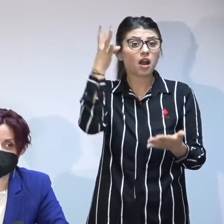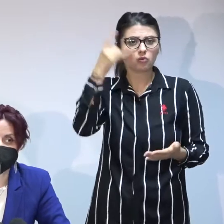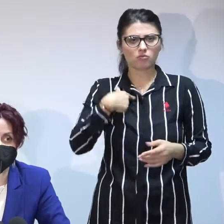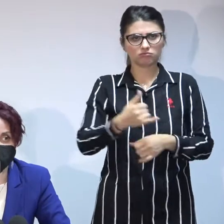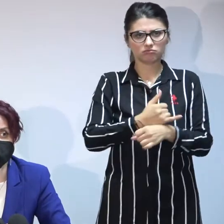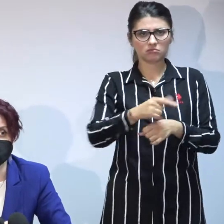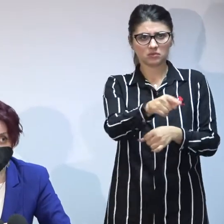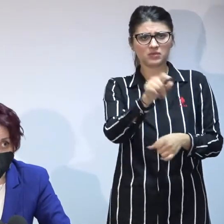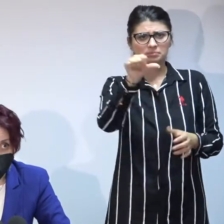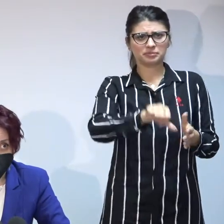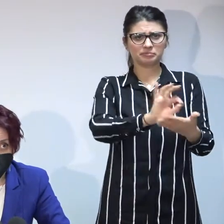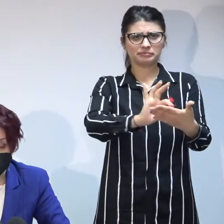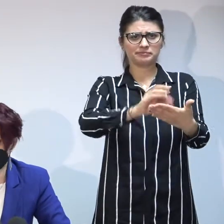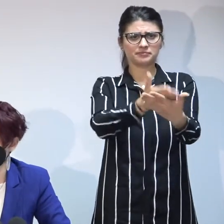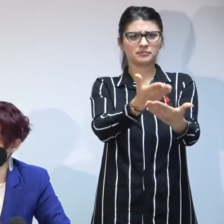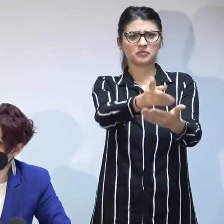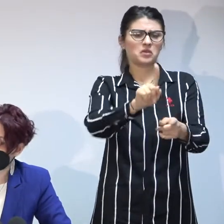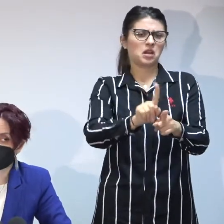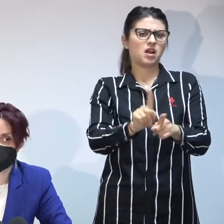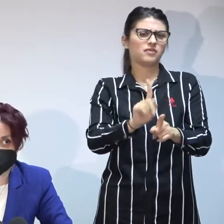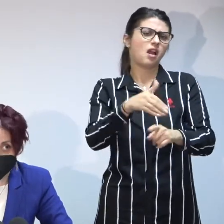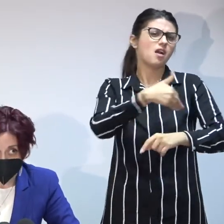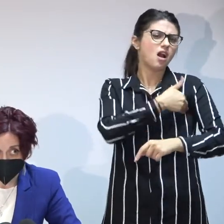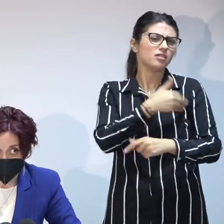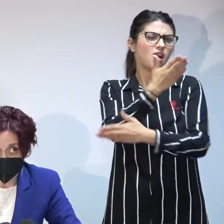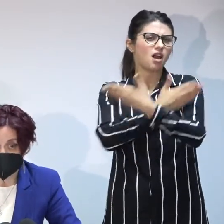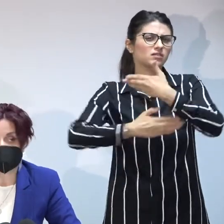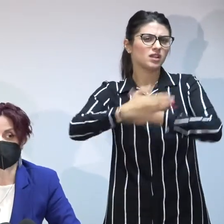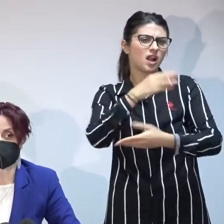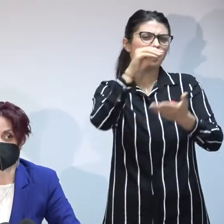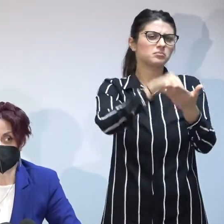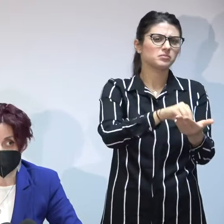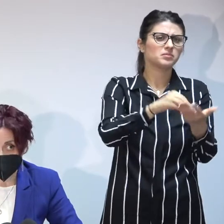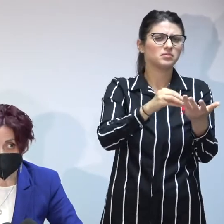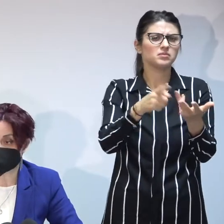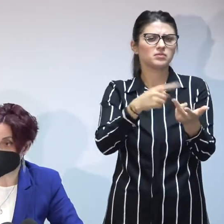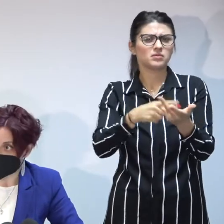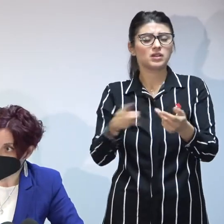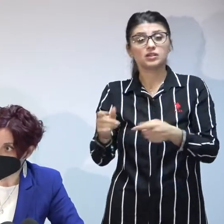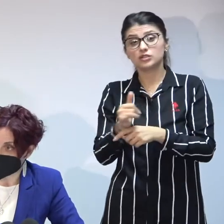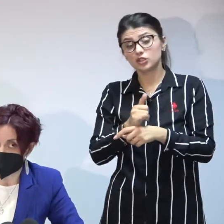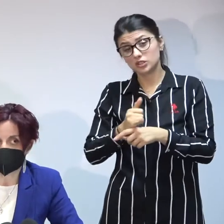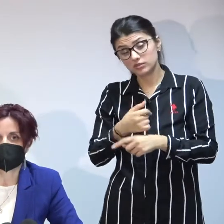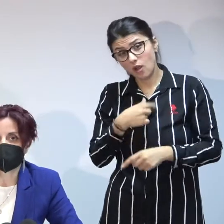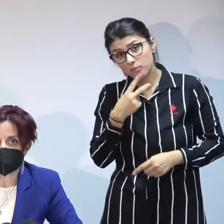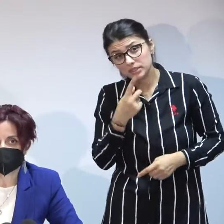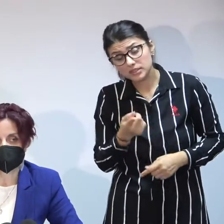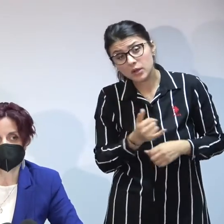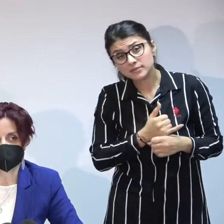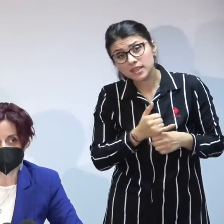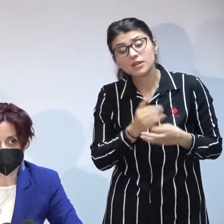încadrări în grad de handicap și ne-am să mă oferă să spun că suspicionez faptul că